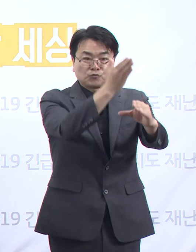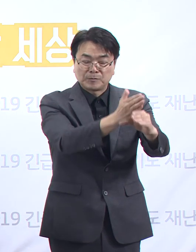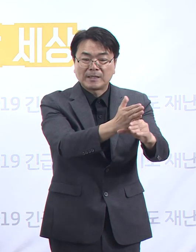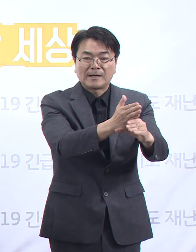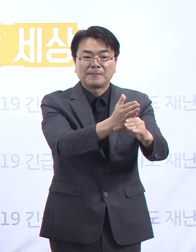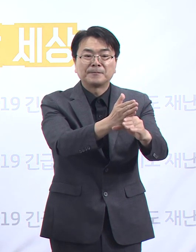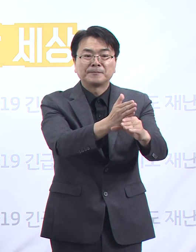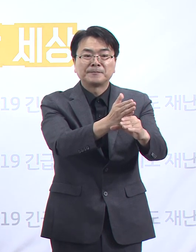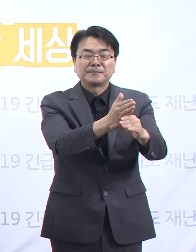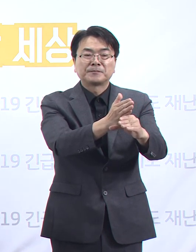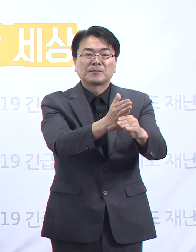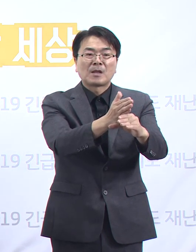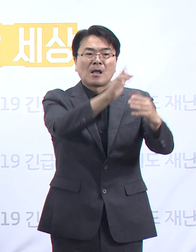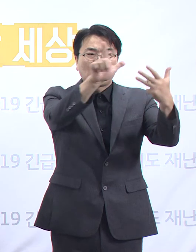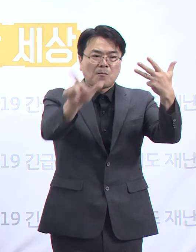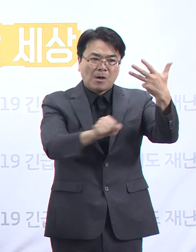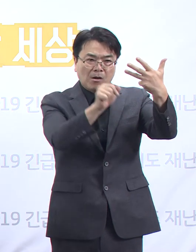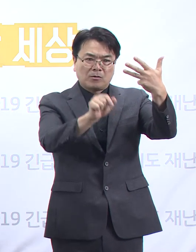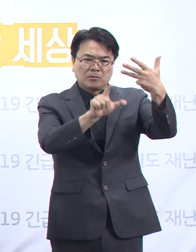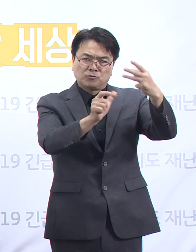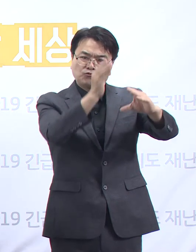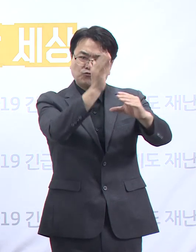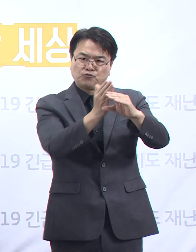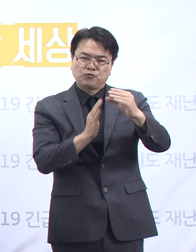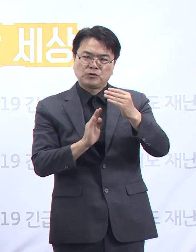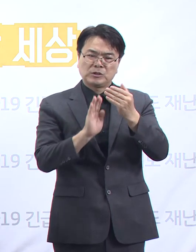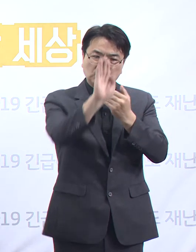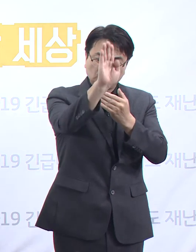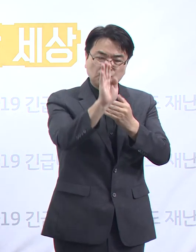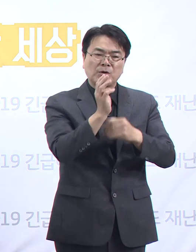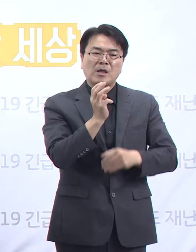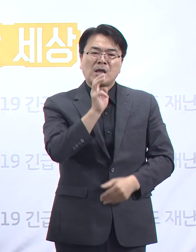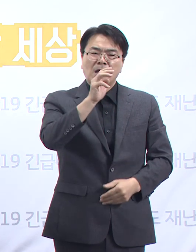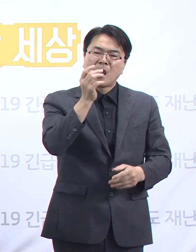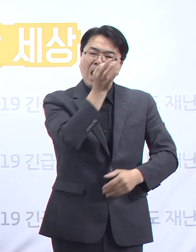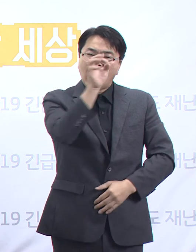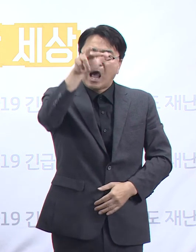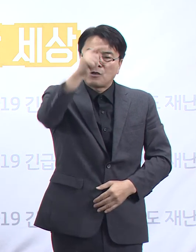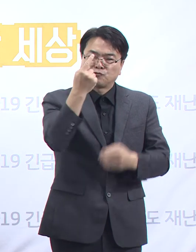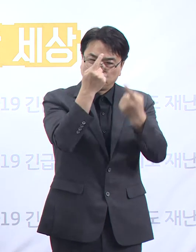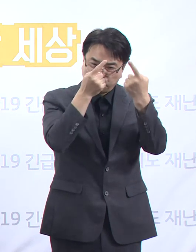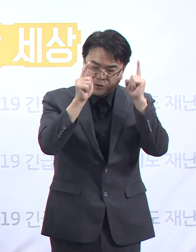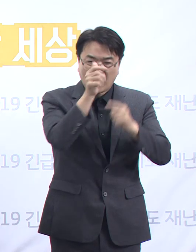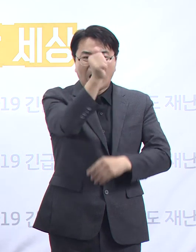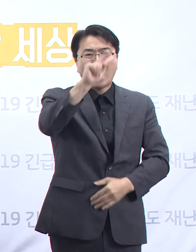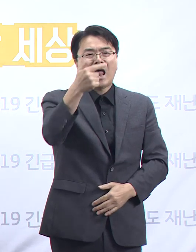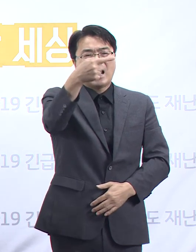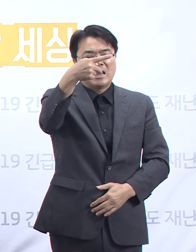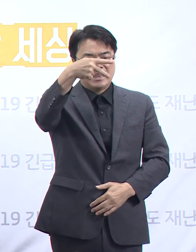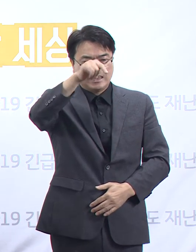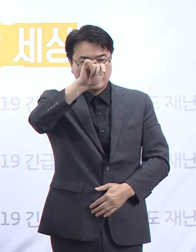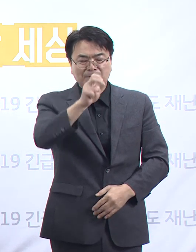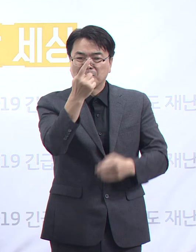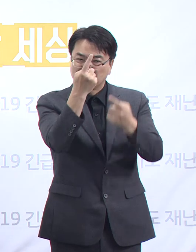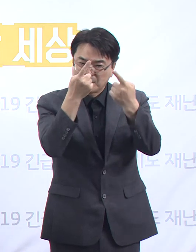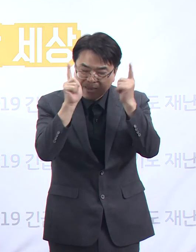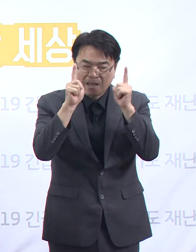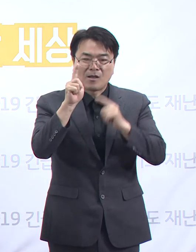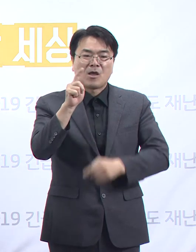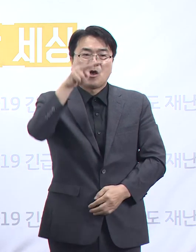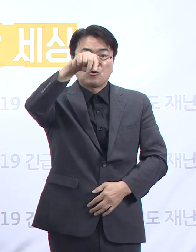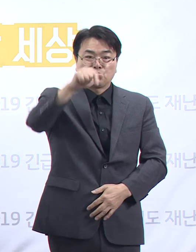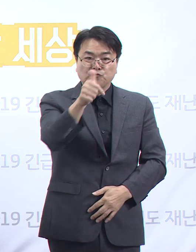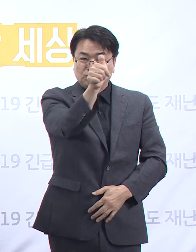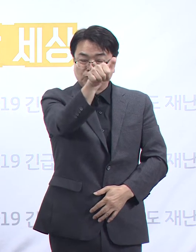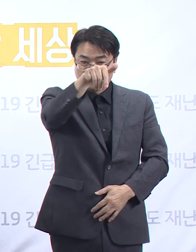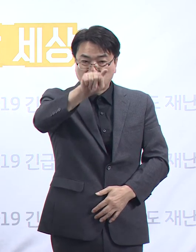유행이 확산된 8월 중순 이후, 분당서울대학교 병원, 아주대학교 병원, 한림대학교 성심병원, 순천항대학교